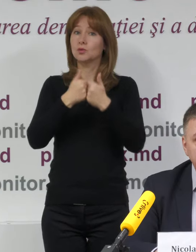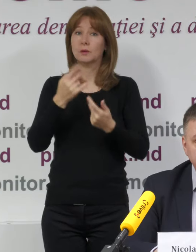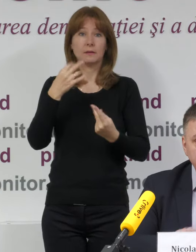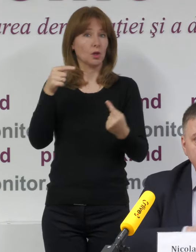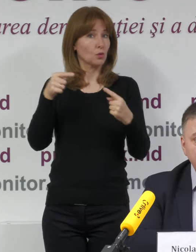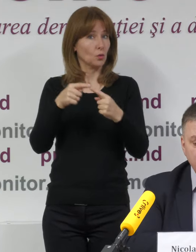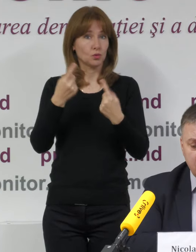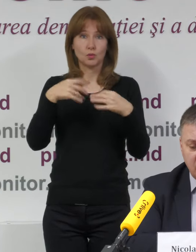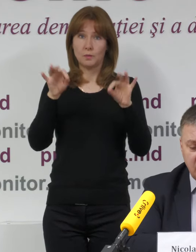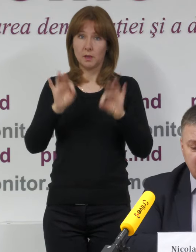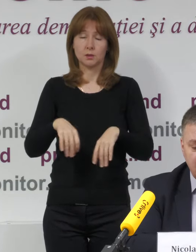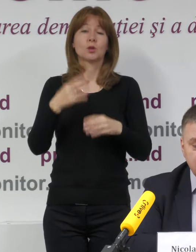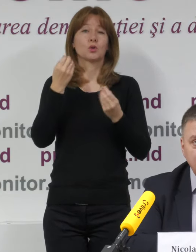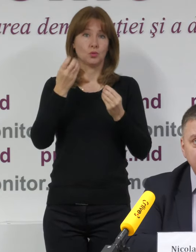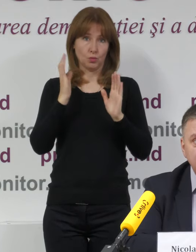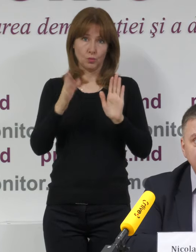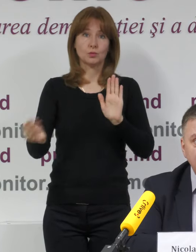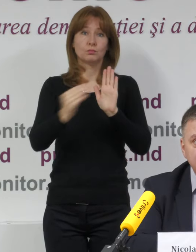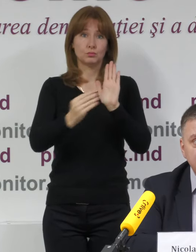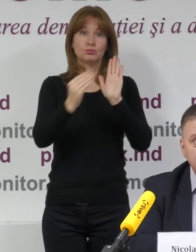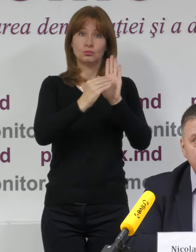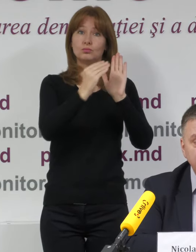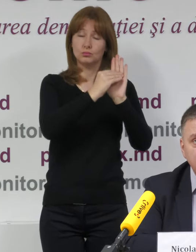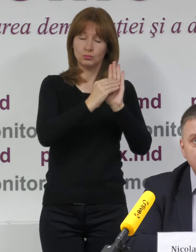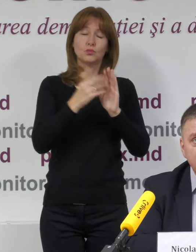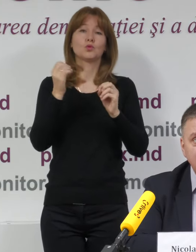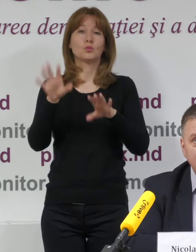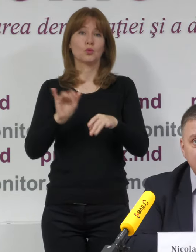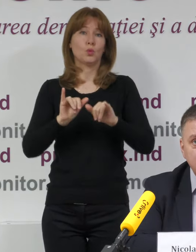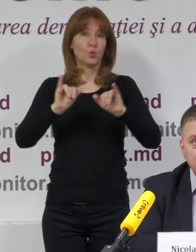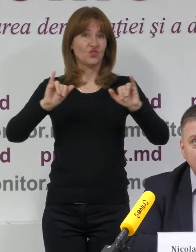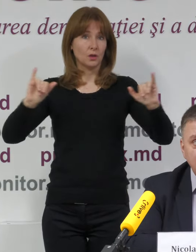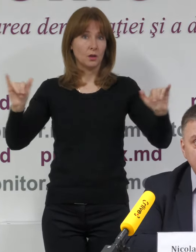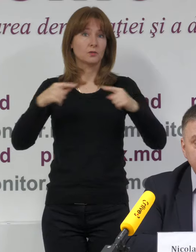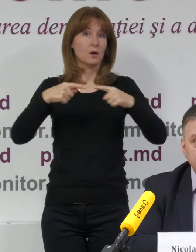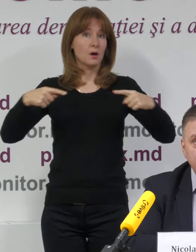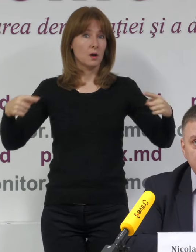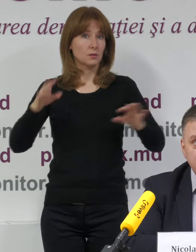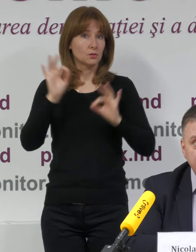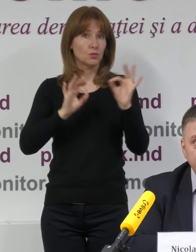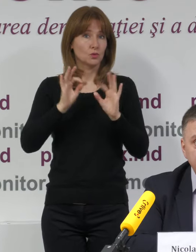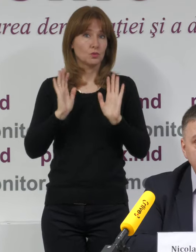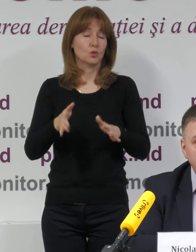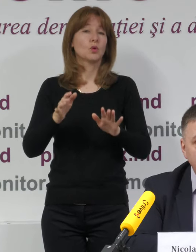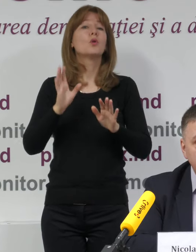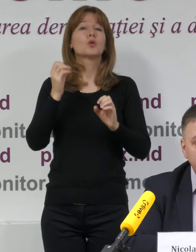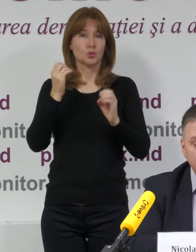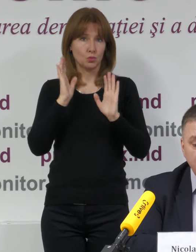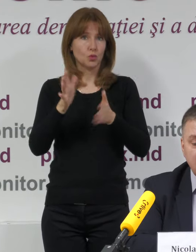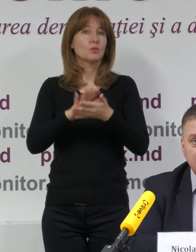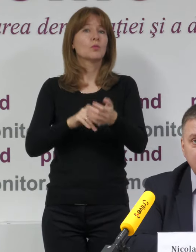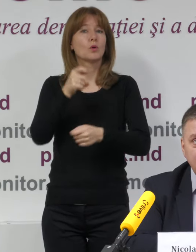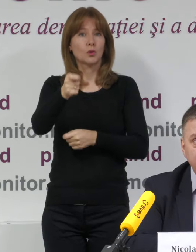procedurile electorale permită, astăzi inclusiv pe parcursul zilei alegerilor, să fie depuse cereri la